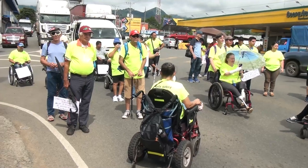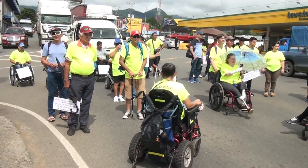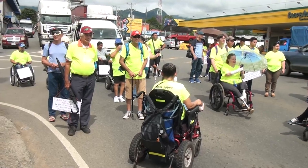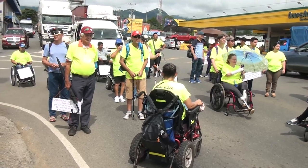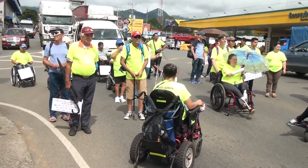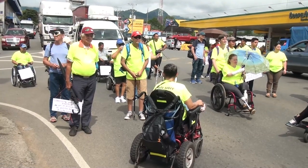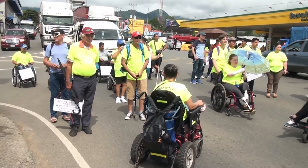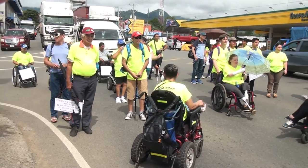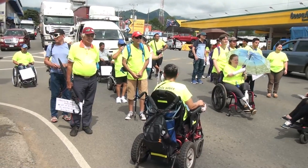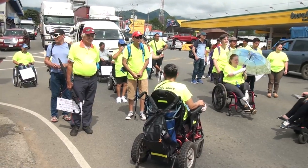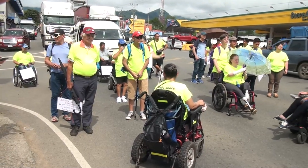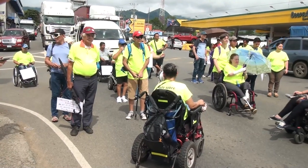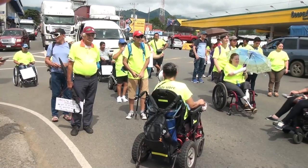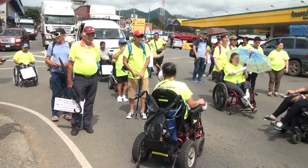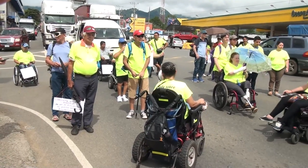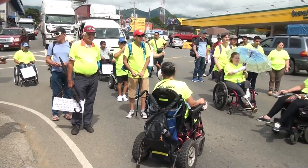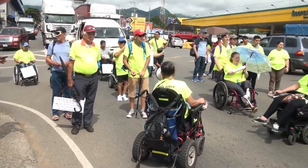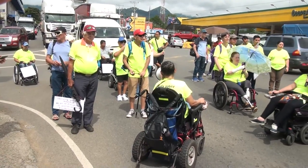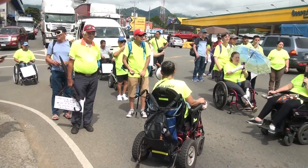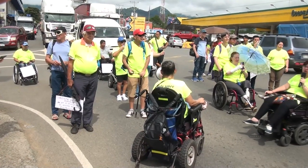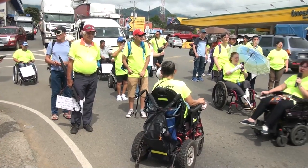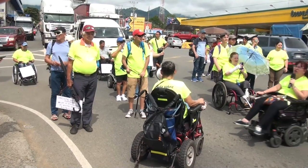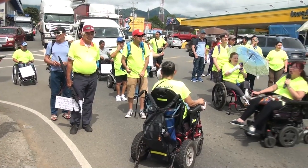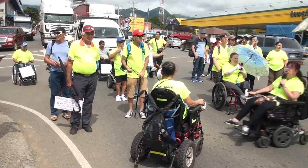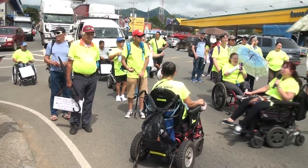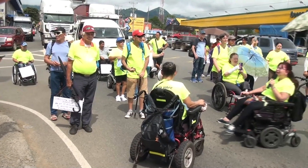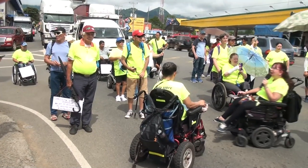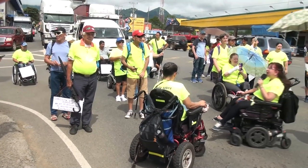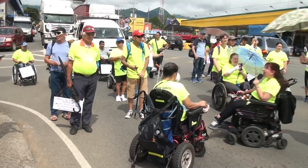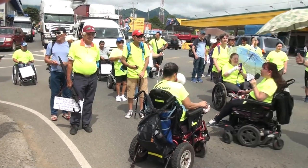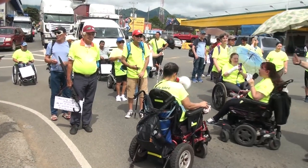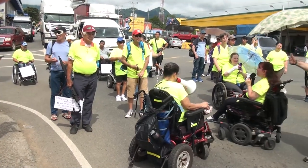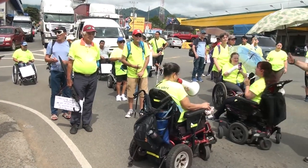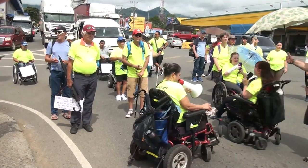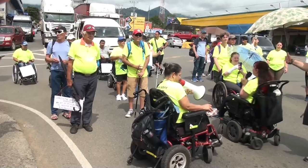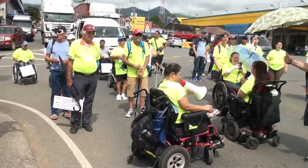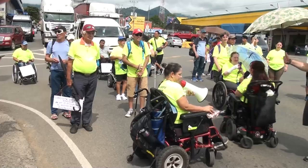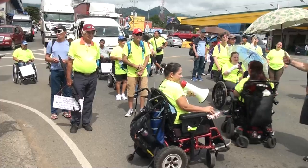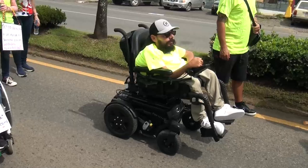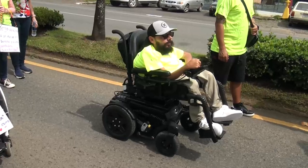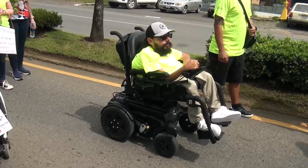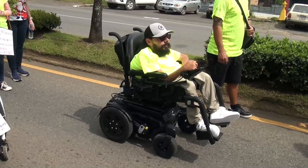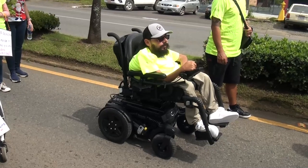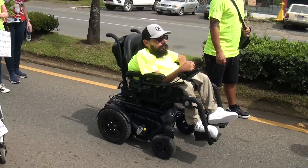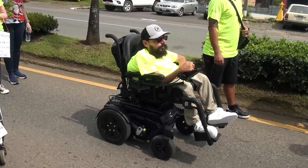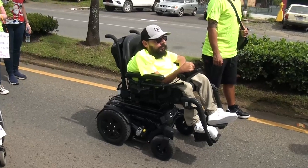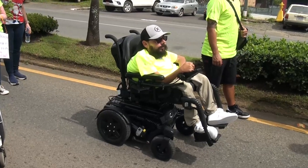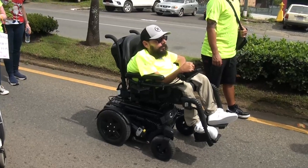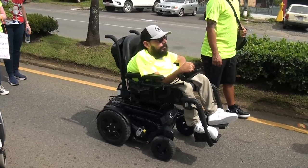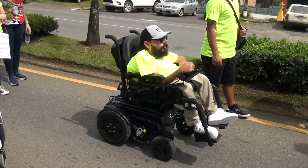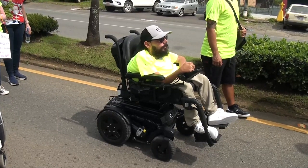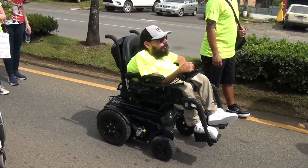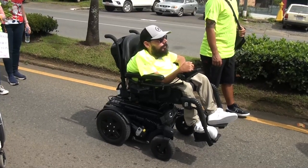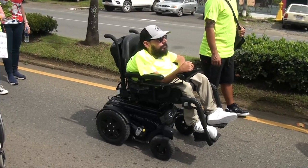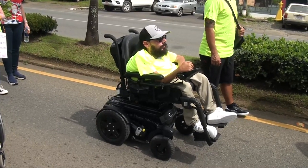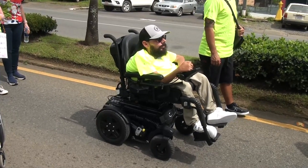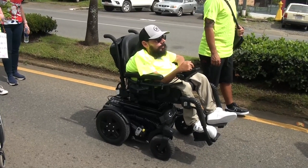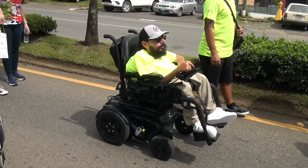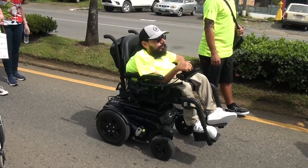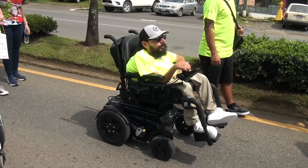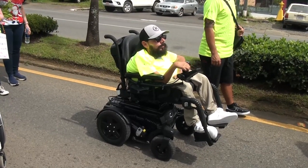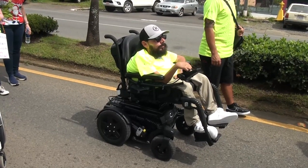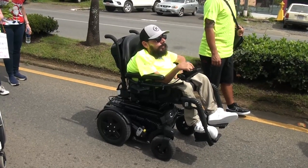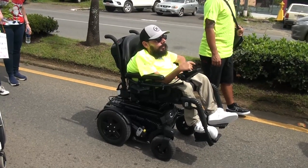La paz también se adquiere, hoy somos nosotros, mañana puede ser usted. Que, ceñando,